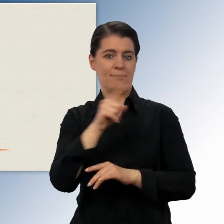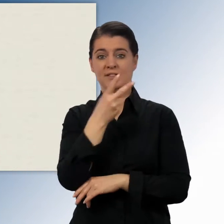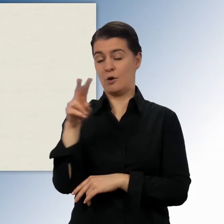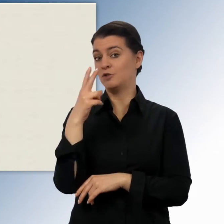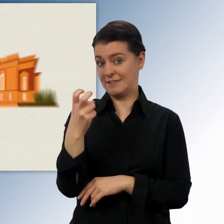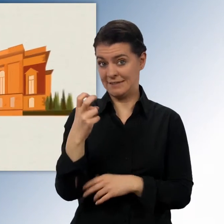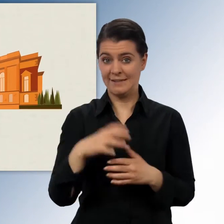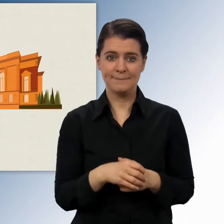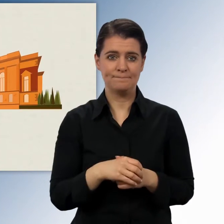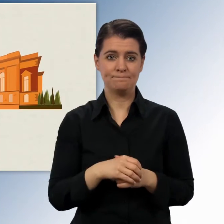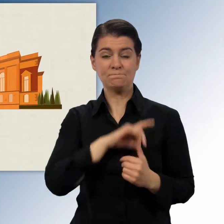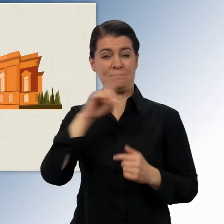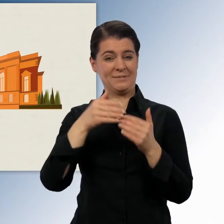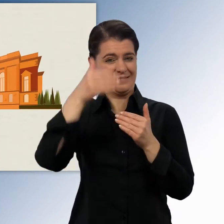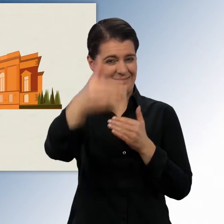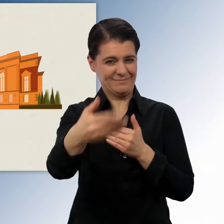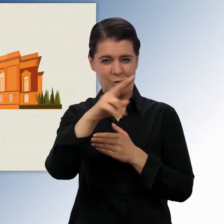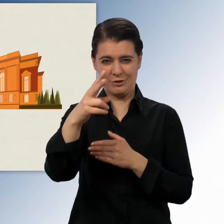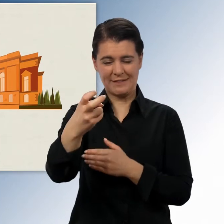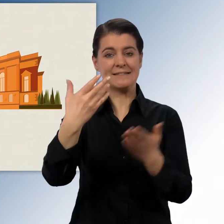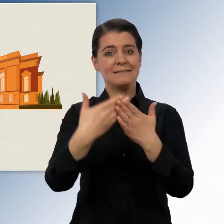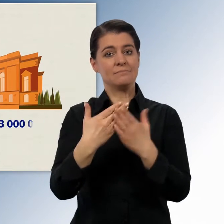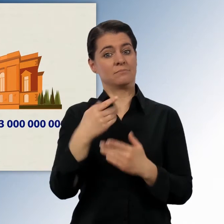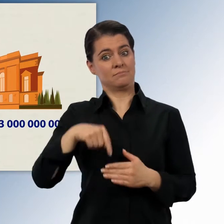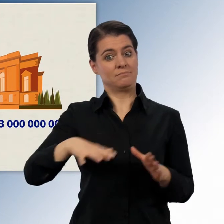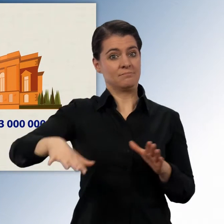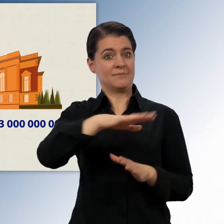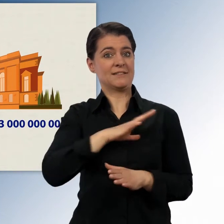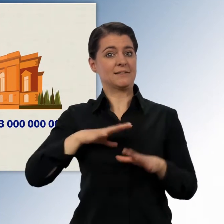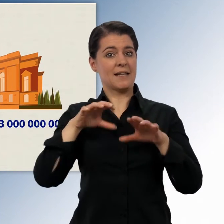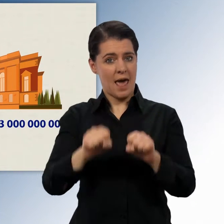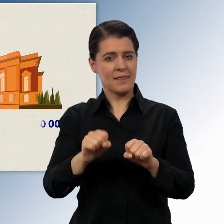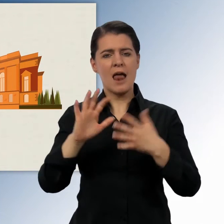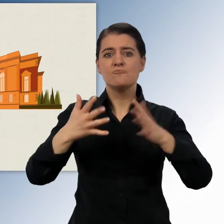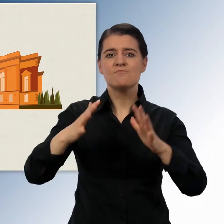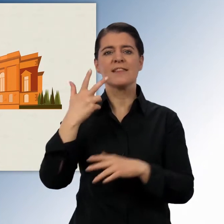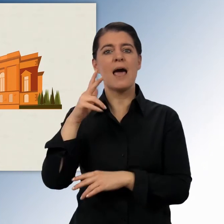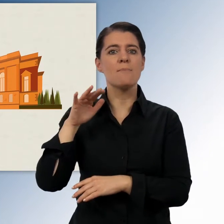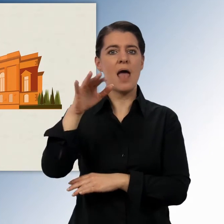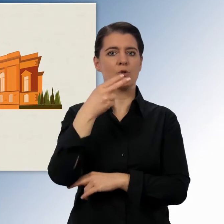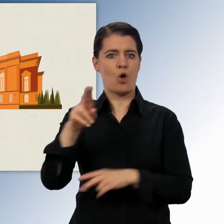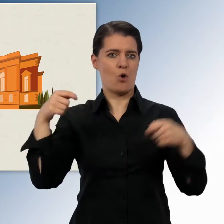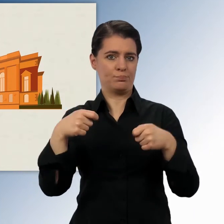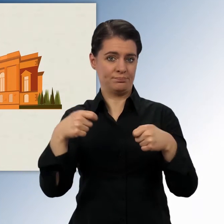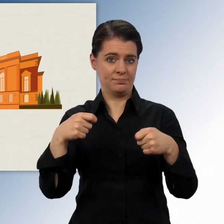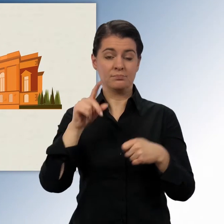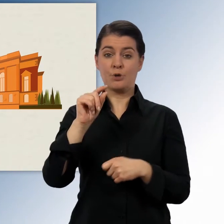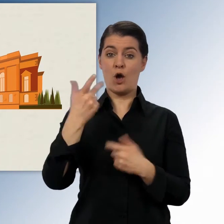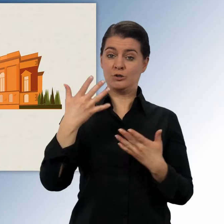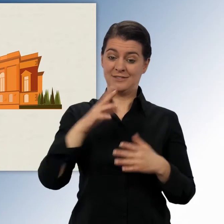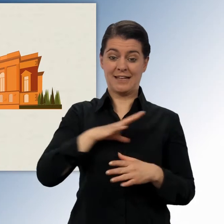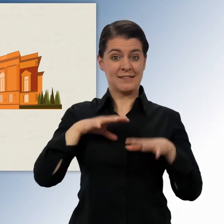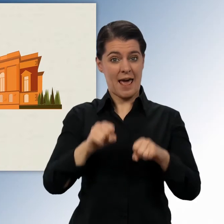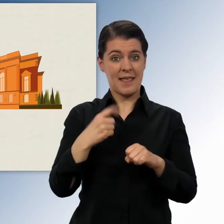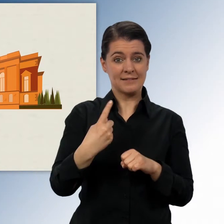Bis dahin werden allein in Sachsen-Anhalt rund drei Milliarden Euro investiert. Das Land profitiert damit von Europa,